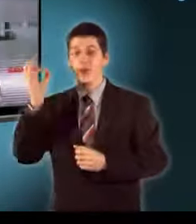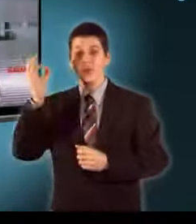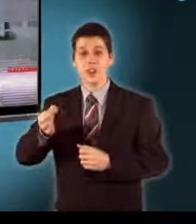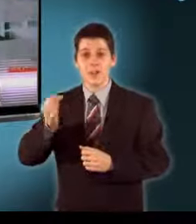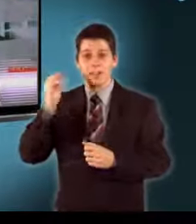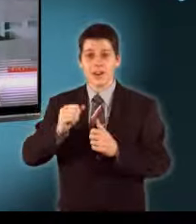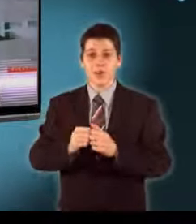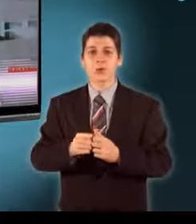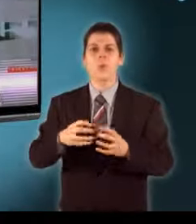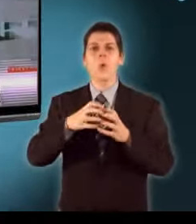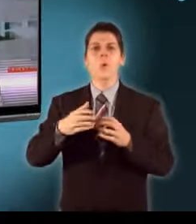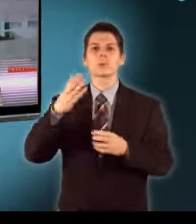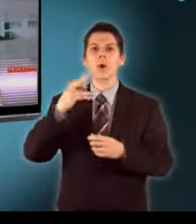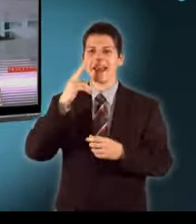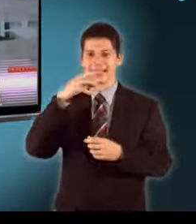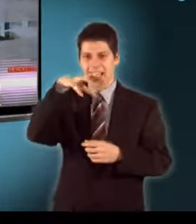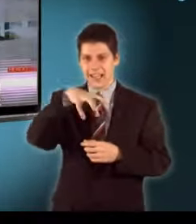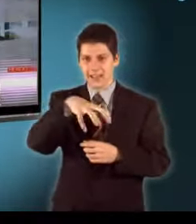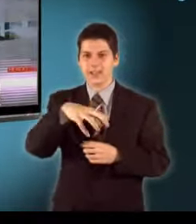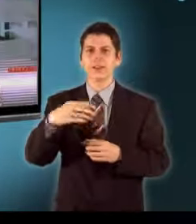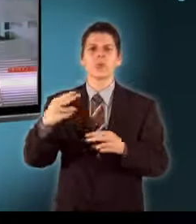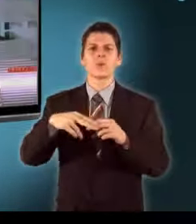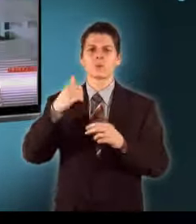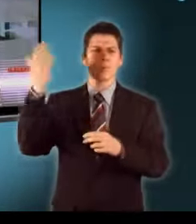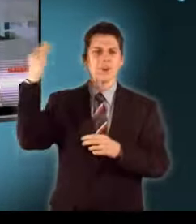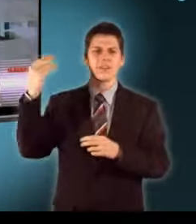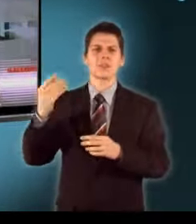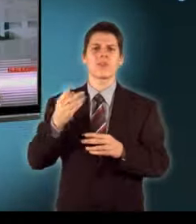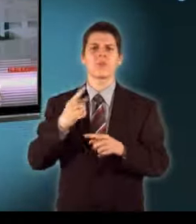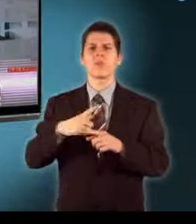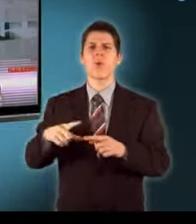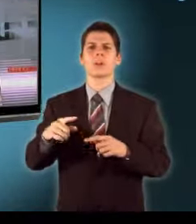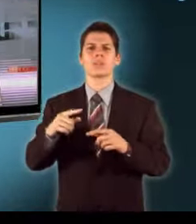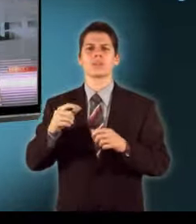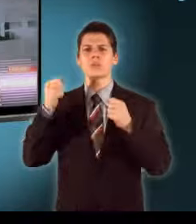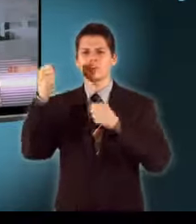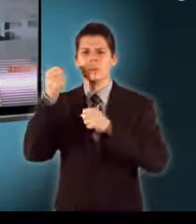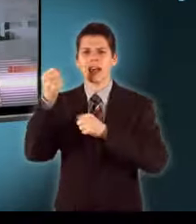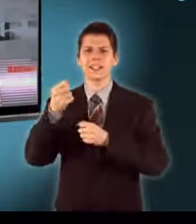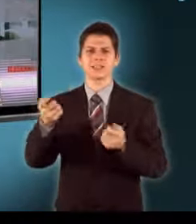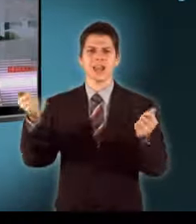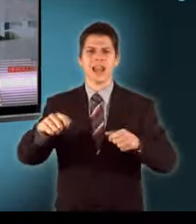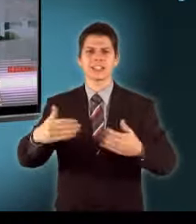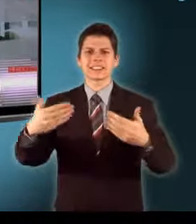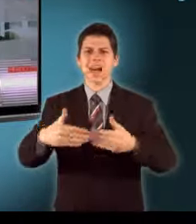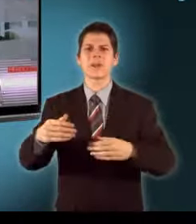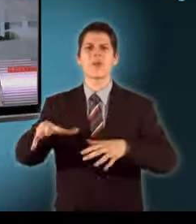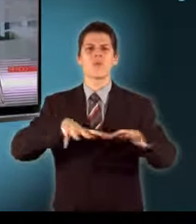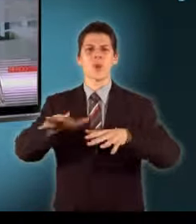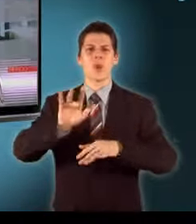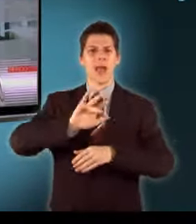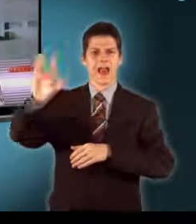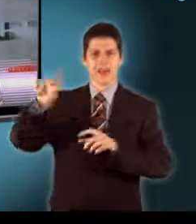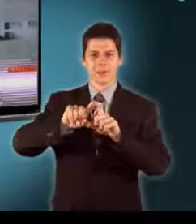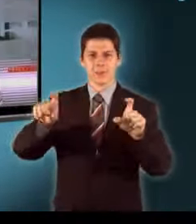napot kívánok! A hosszú hetényiek az elmúlt években többször is tiltakoztak félpályás útlezárással a nagy zajjal járó forgalom